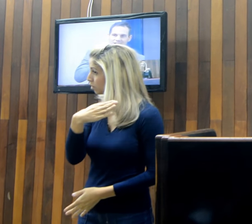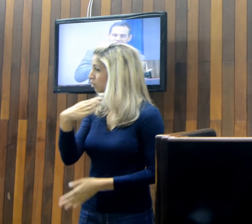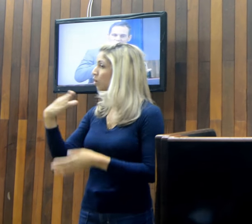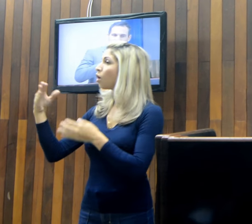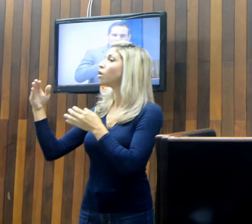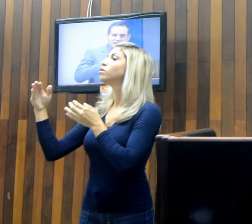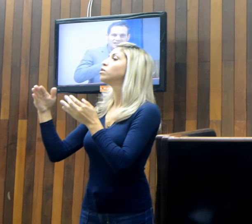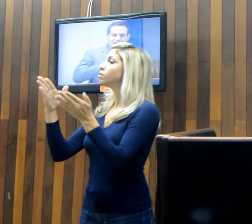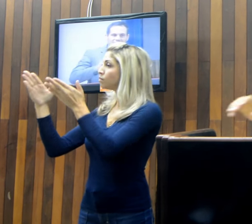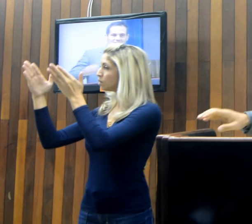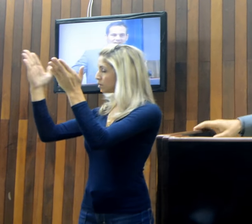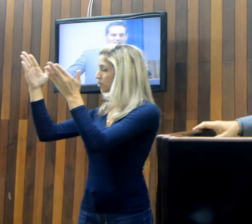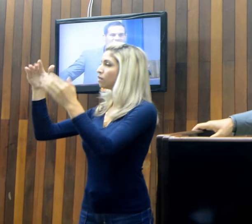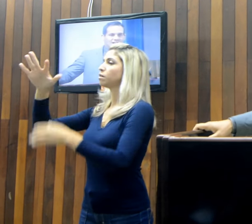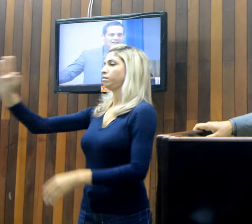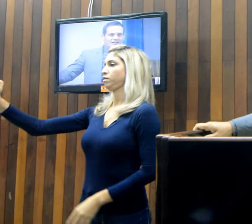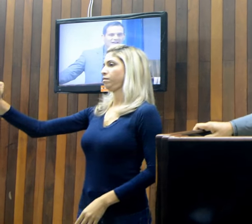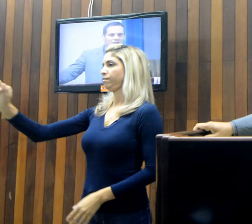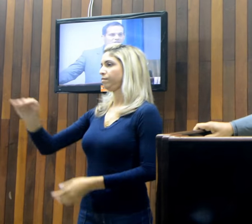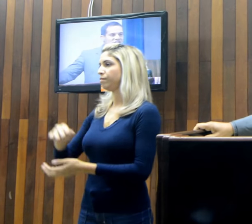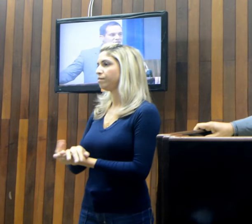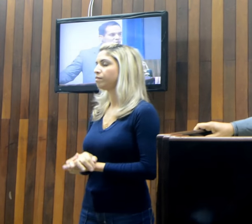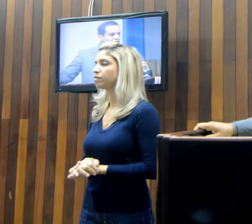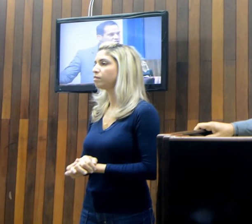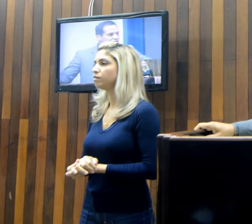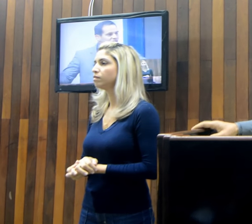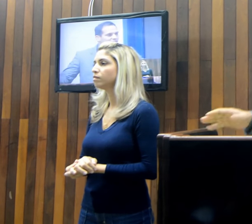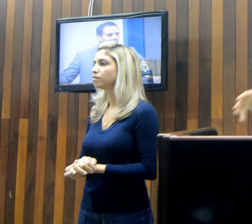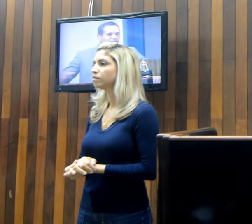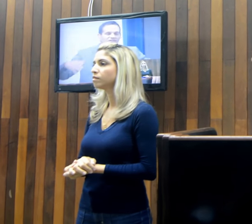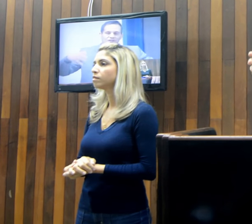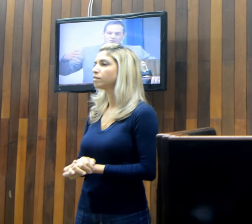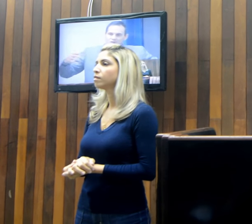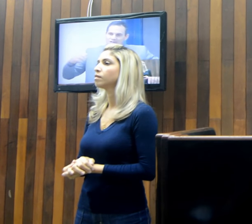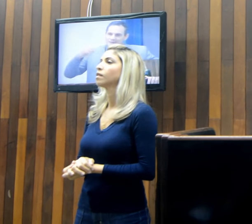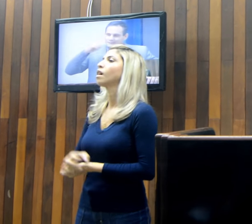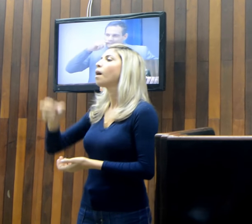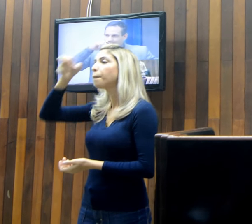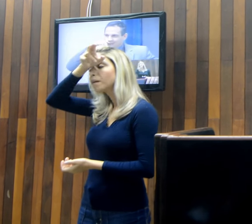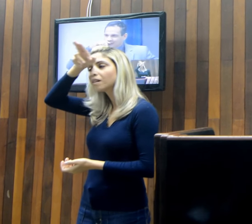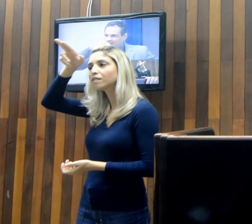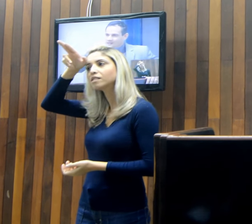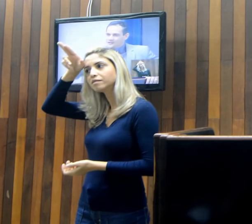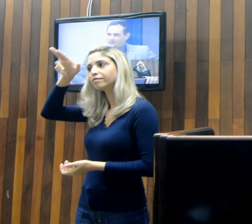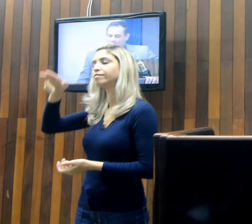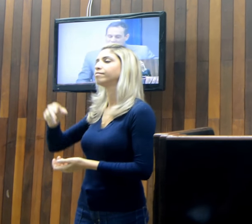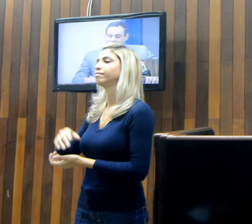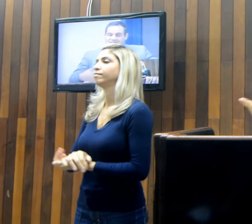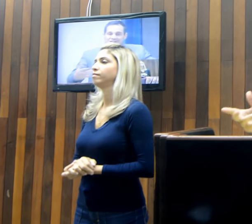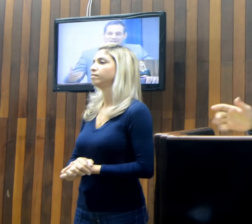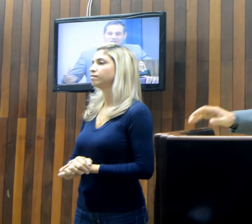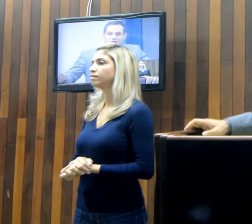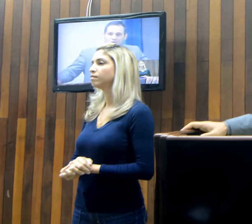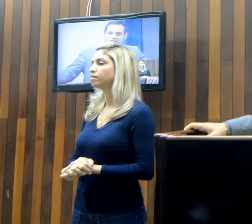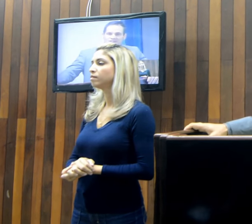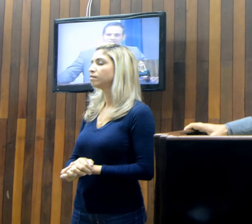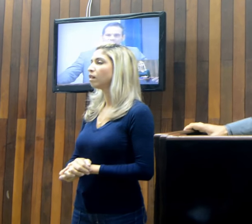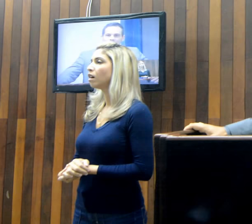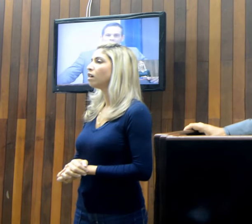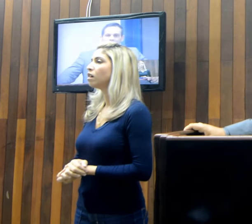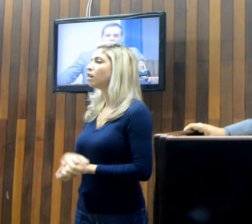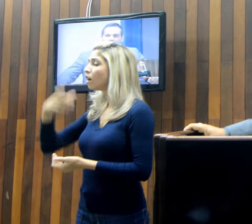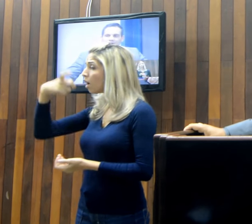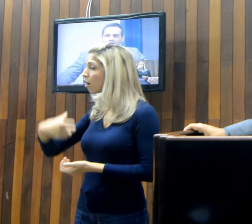A disputa ao Executivo, a Prefeitura. Eu tenho andado nas ruas